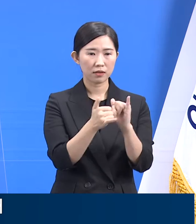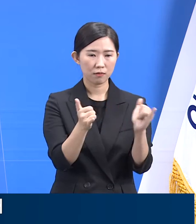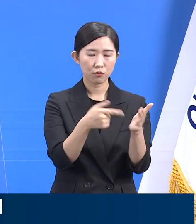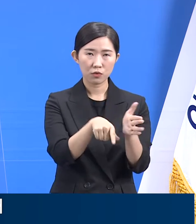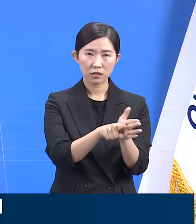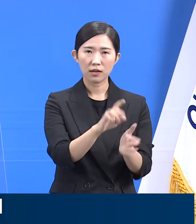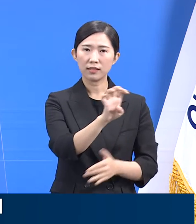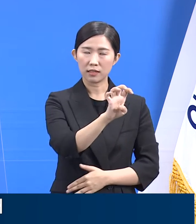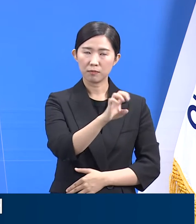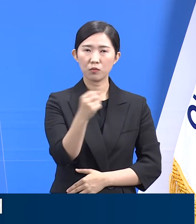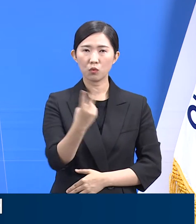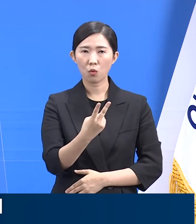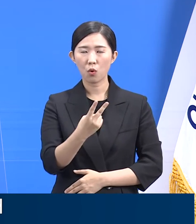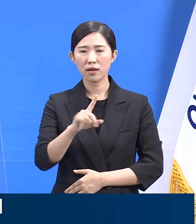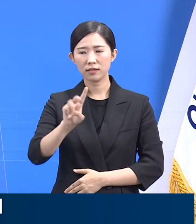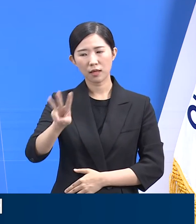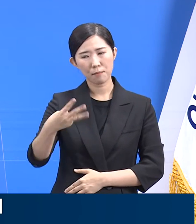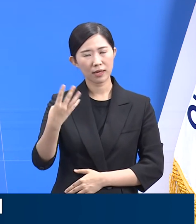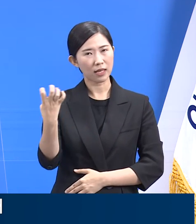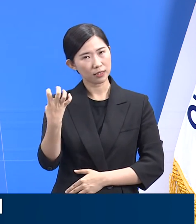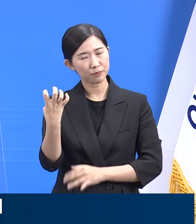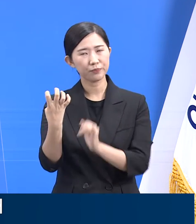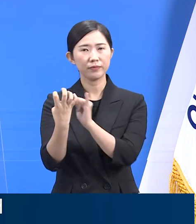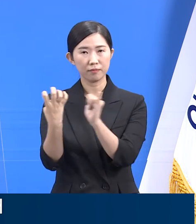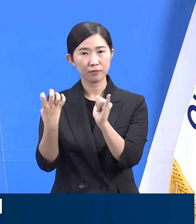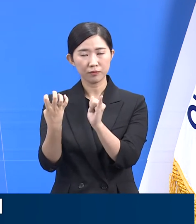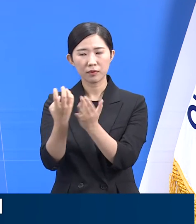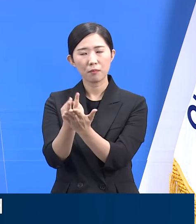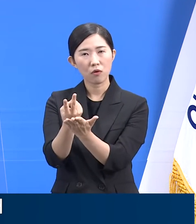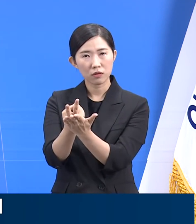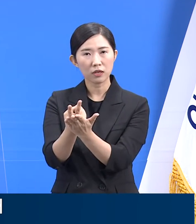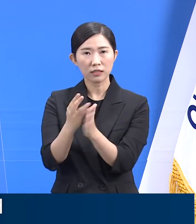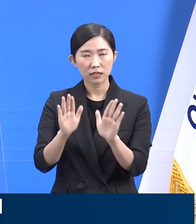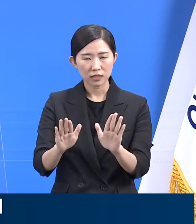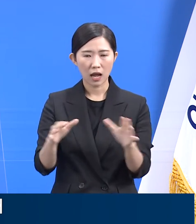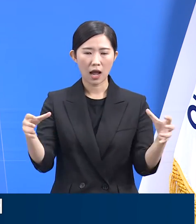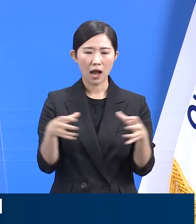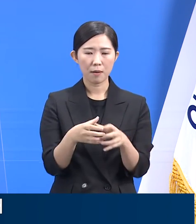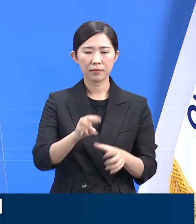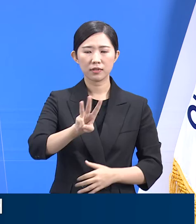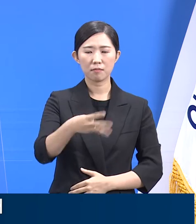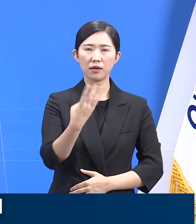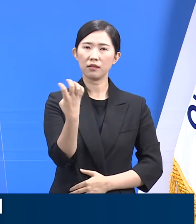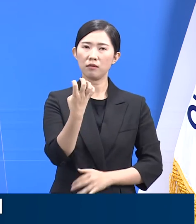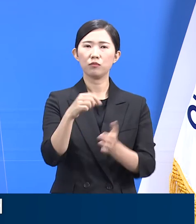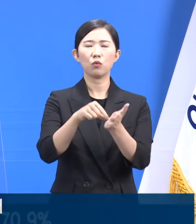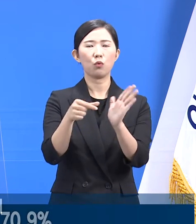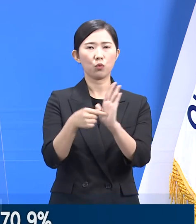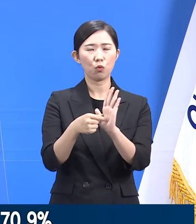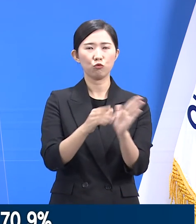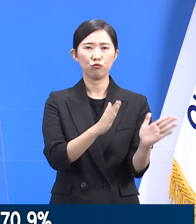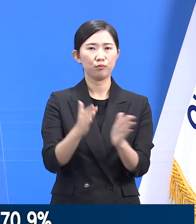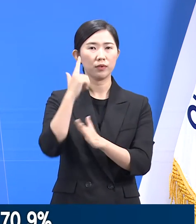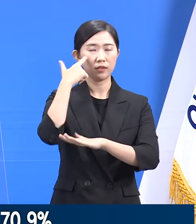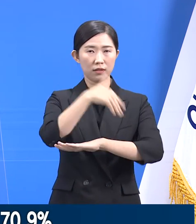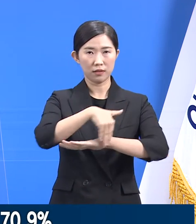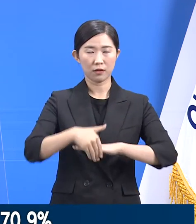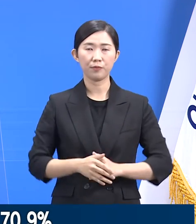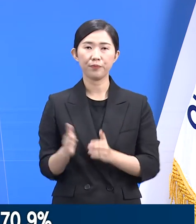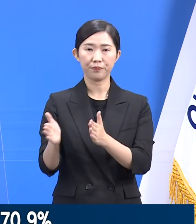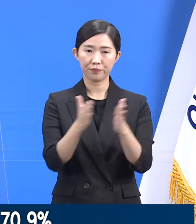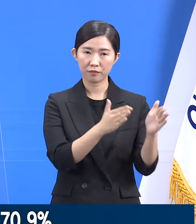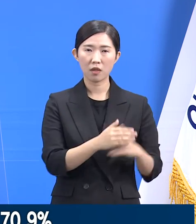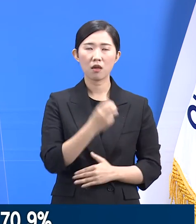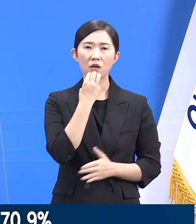병상 344병상 등 총 380병상을 확보할 예정입니다. 다음은 도에서 운영하는 총